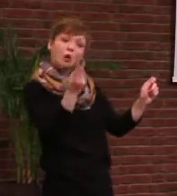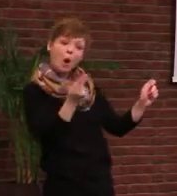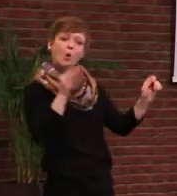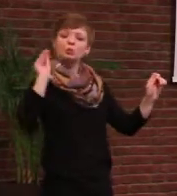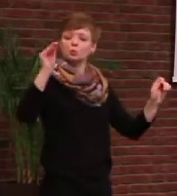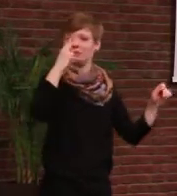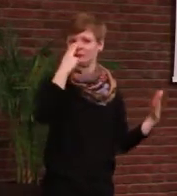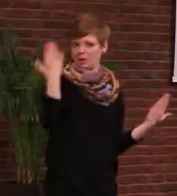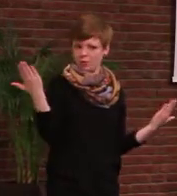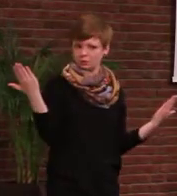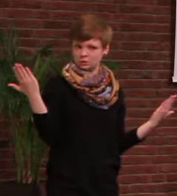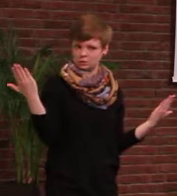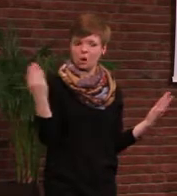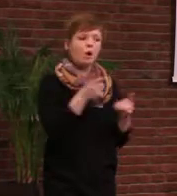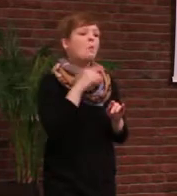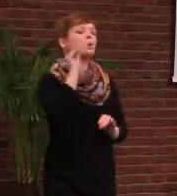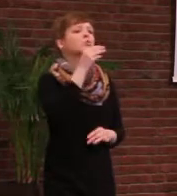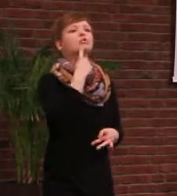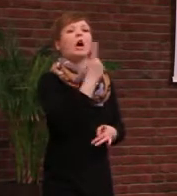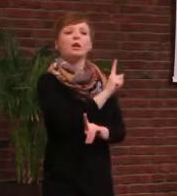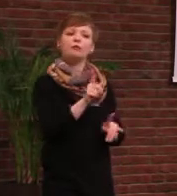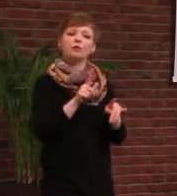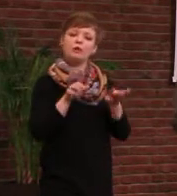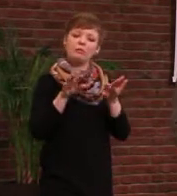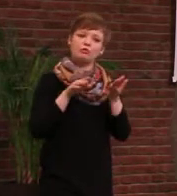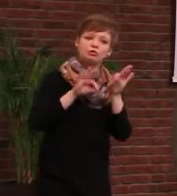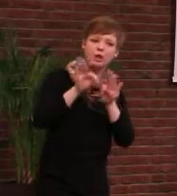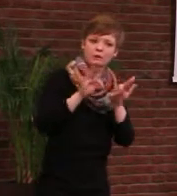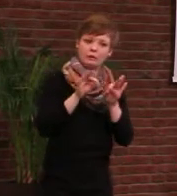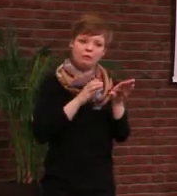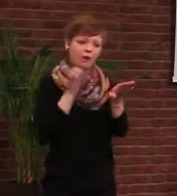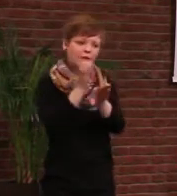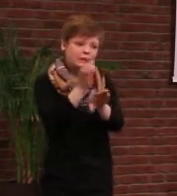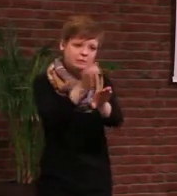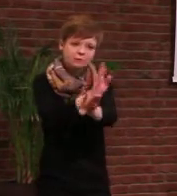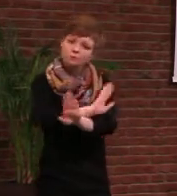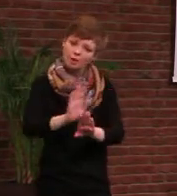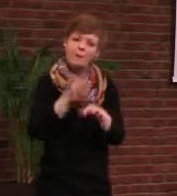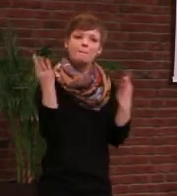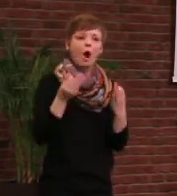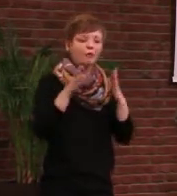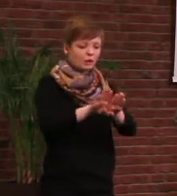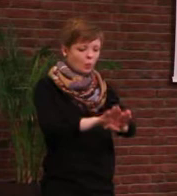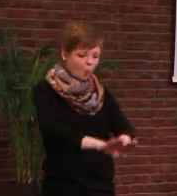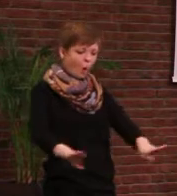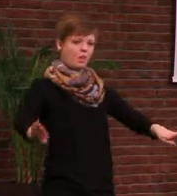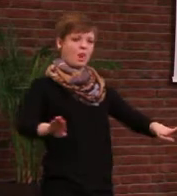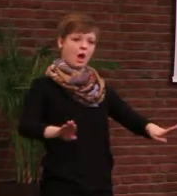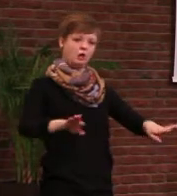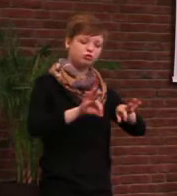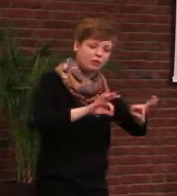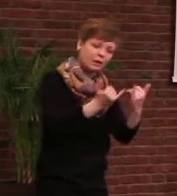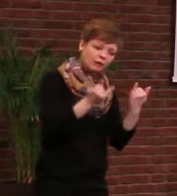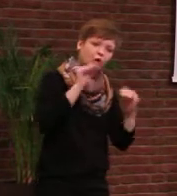zunächst einmal nicht, dass es die Energiestrategie ersetzt, sondern dass es die Grundlage für eine Energiestrategie ist. Und für den